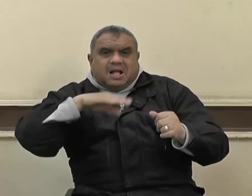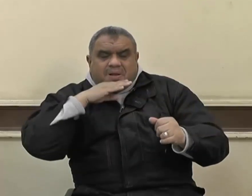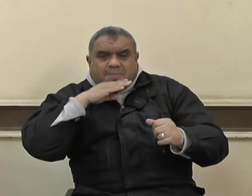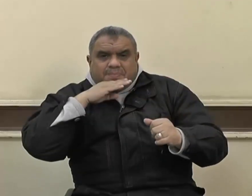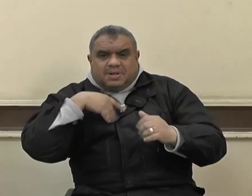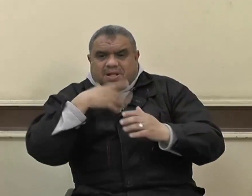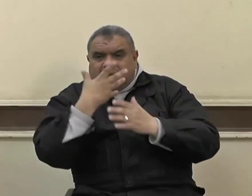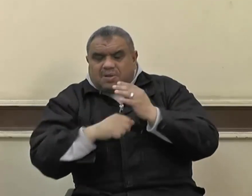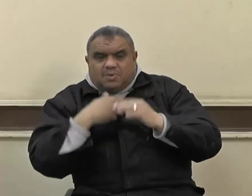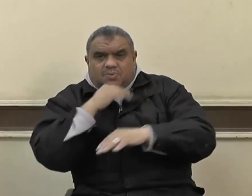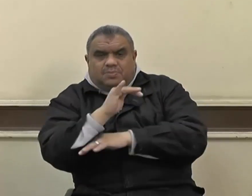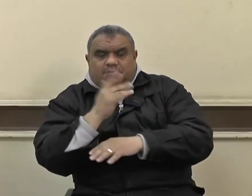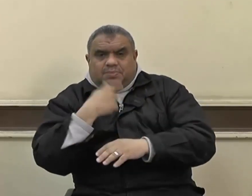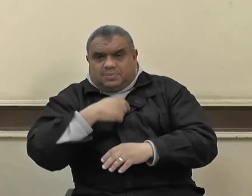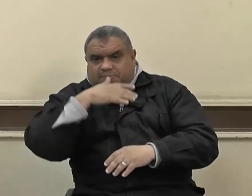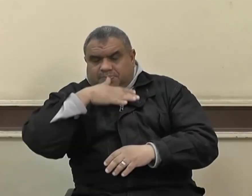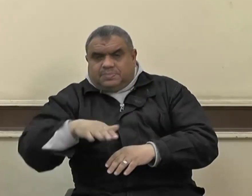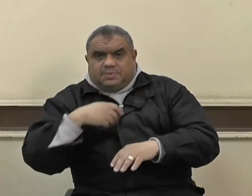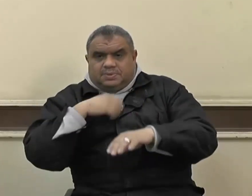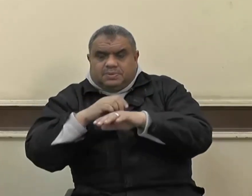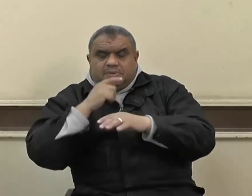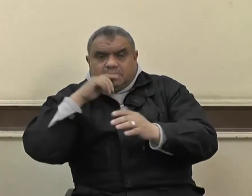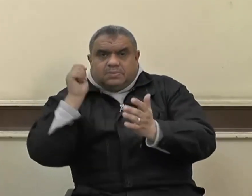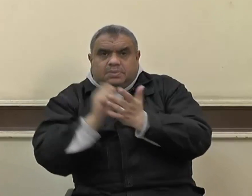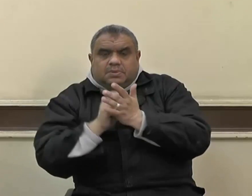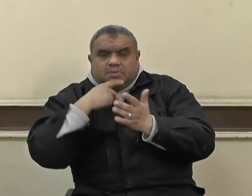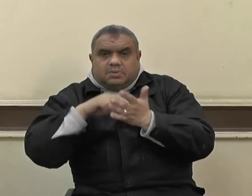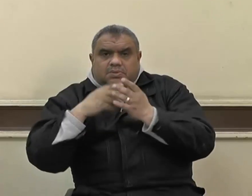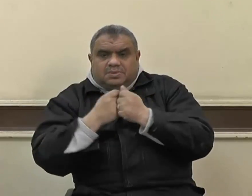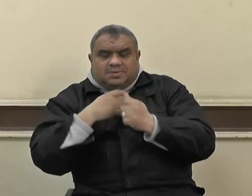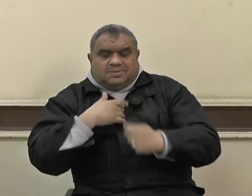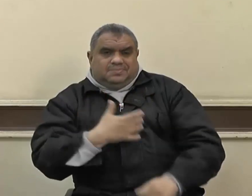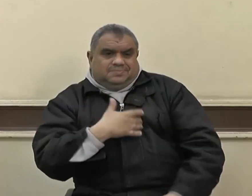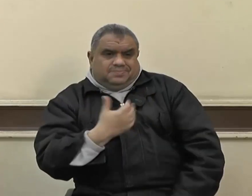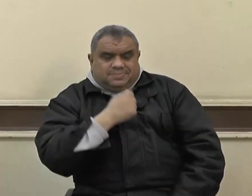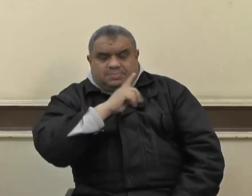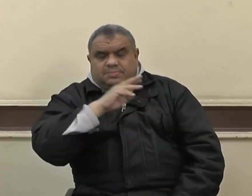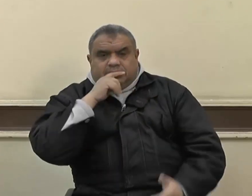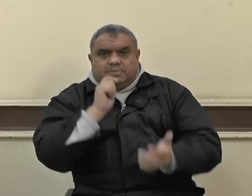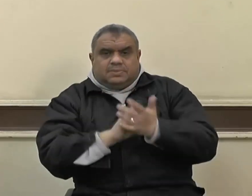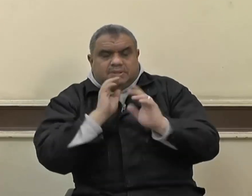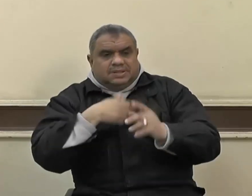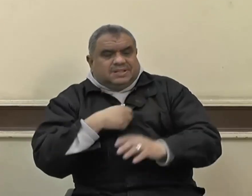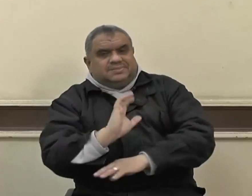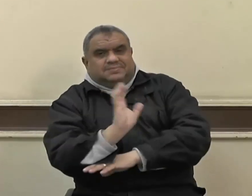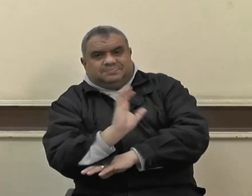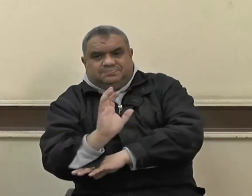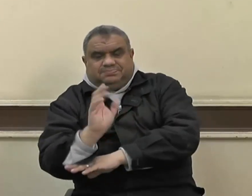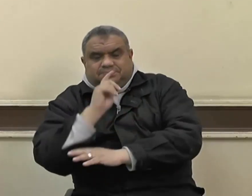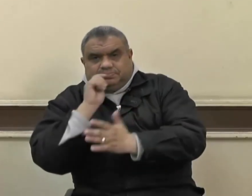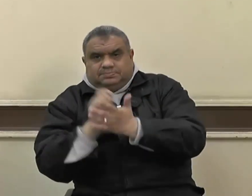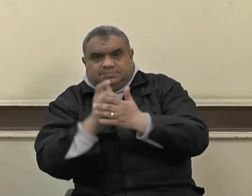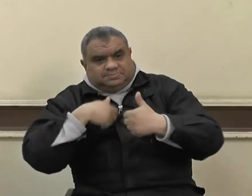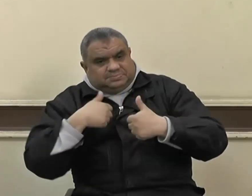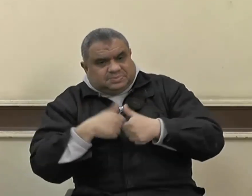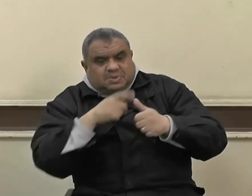وسلم أمرهم وتعهدهم بملاطفته وحنوه وكفلهم بعد